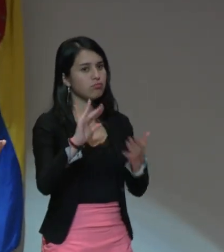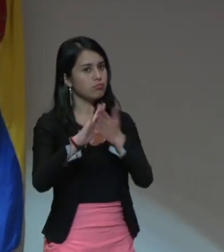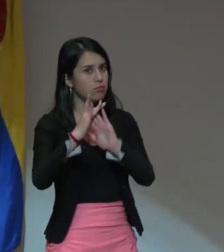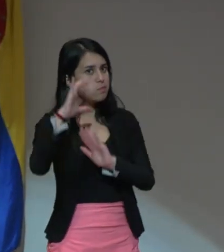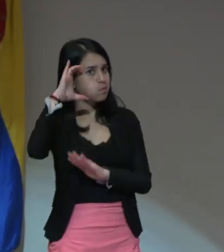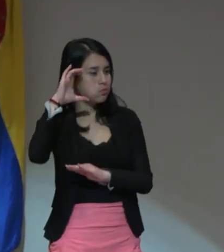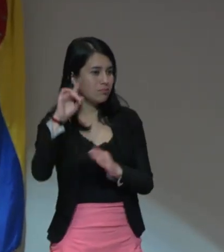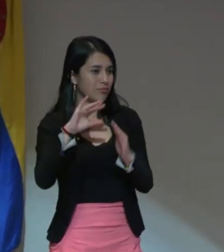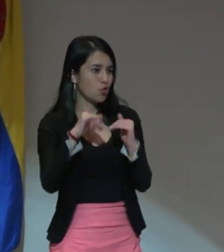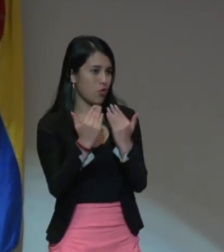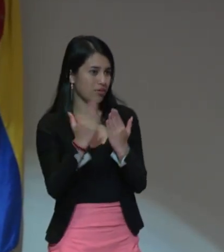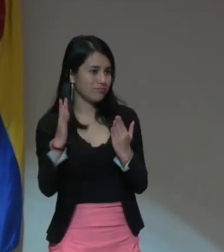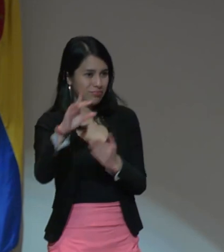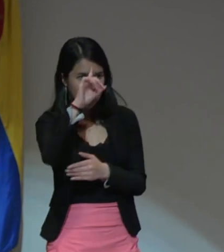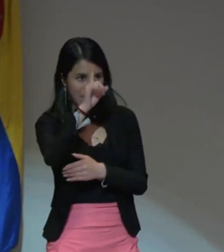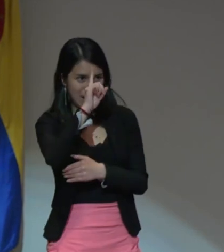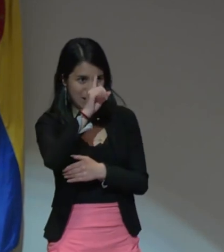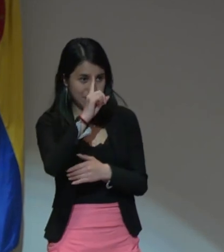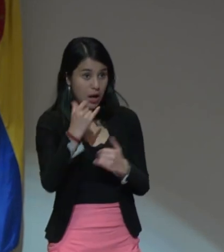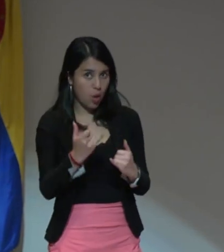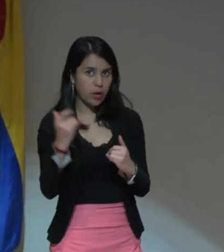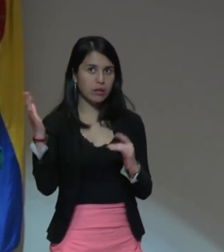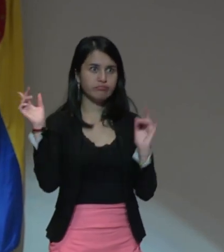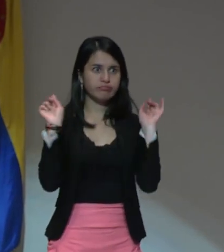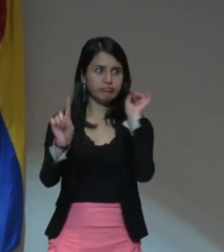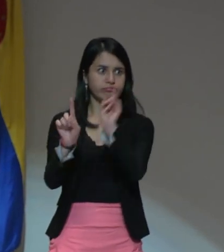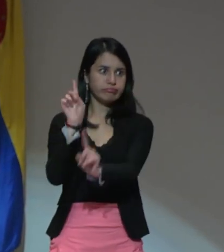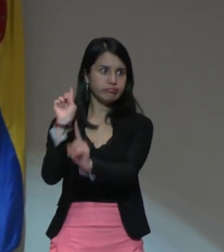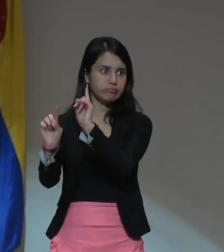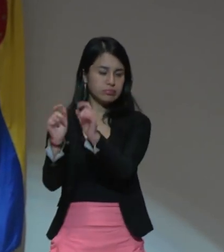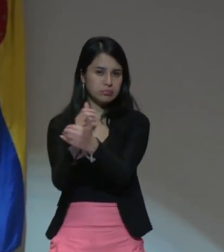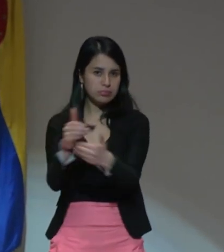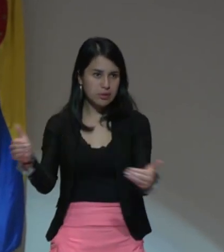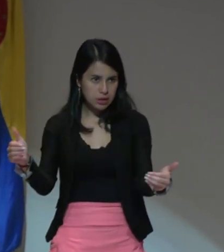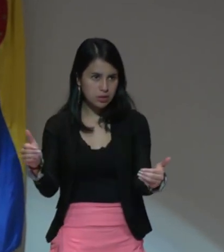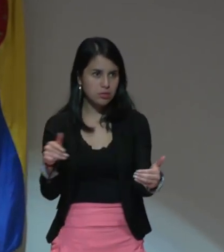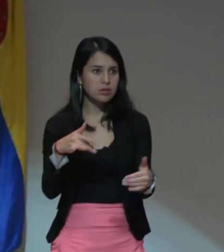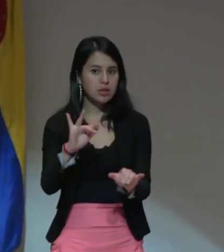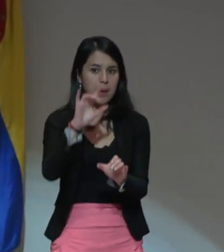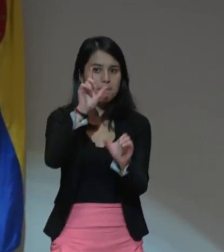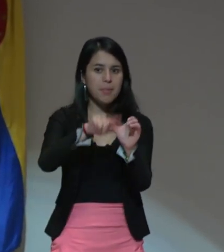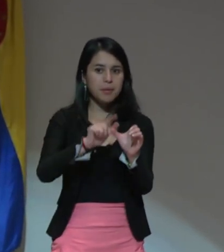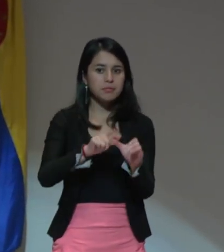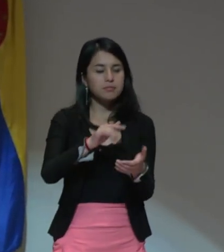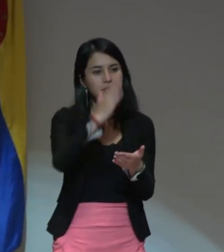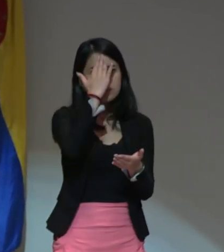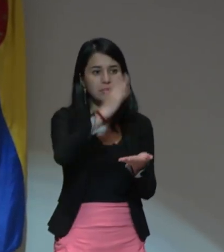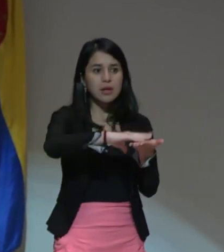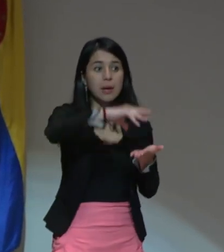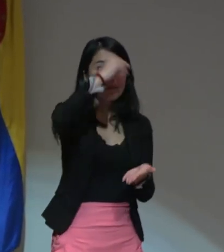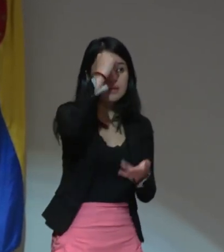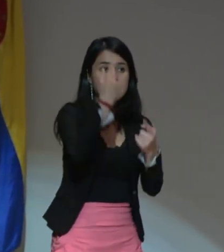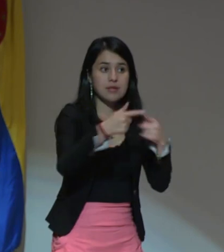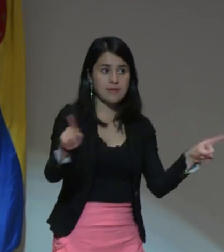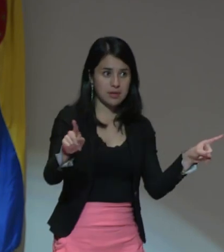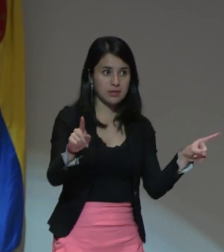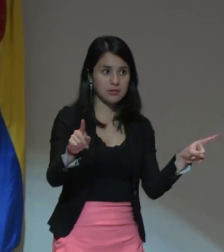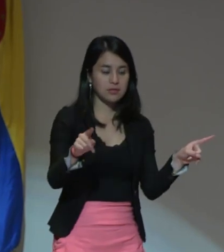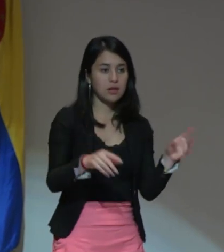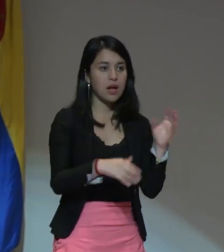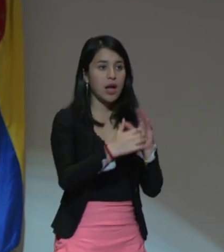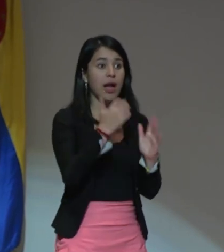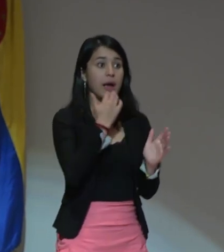escolar alemana en este momento nos traen una cultura de aprendizaje diferente, son más